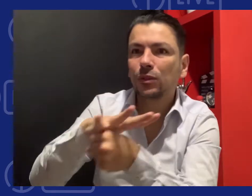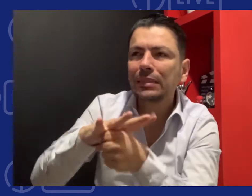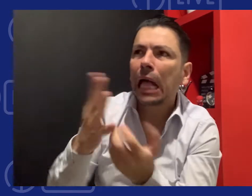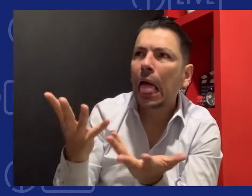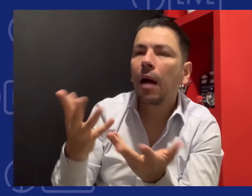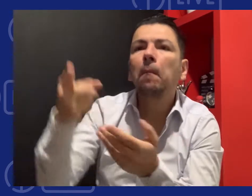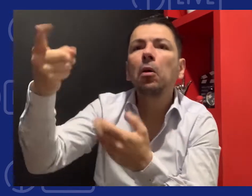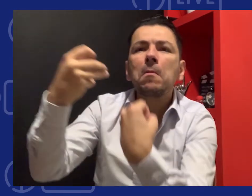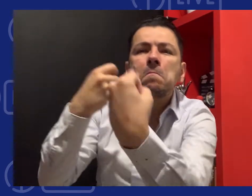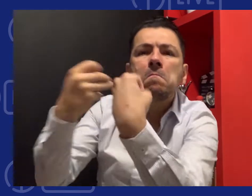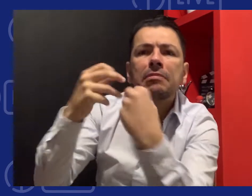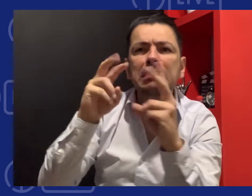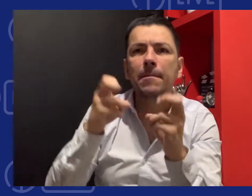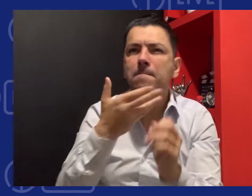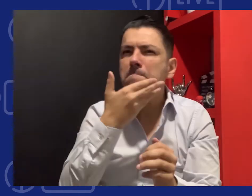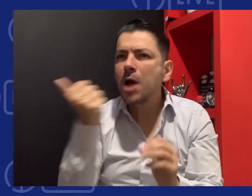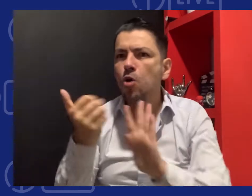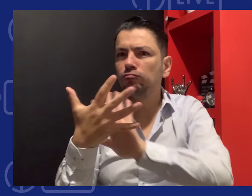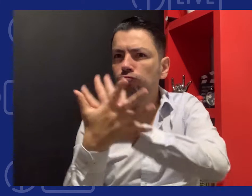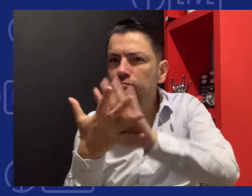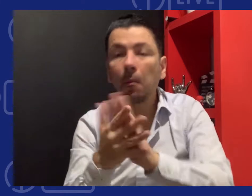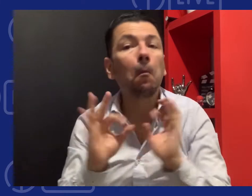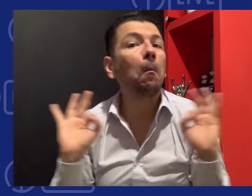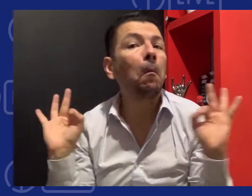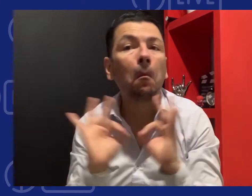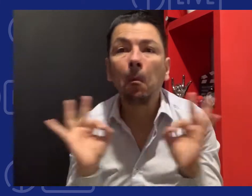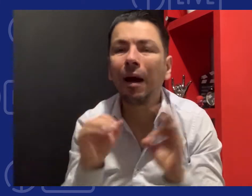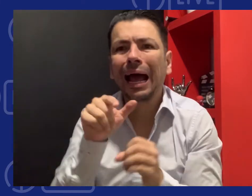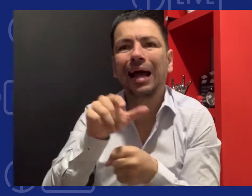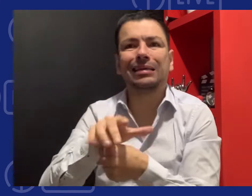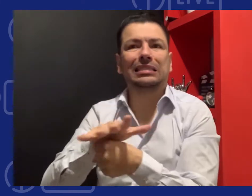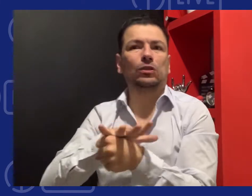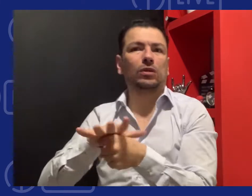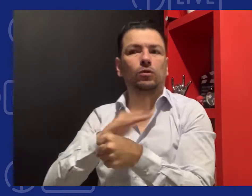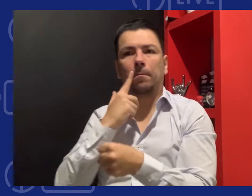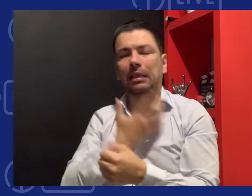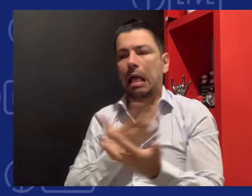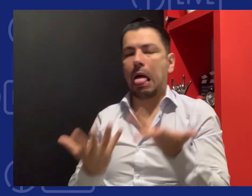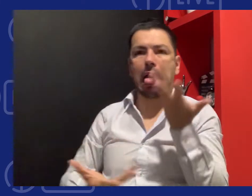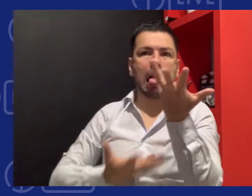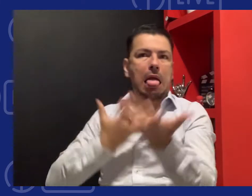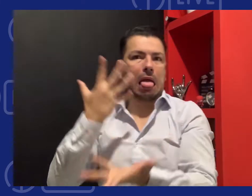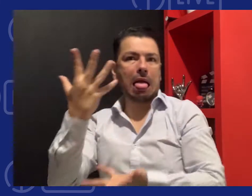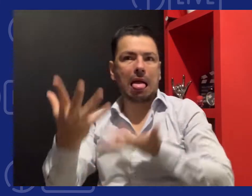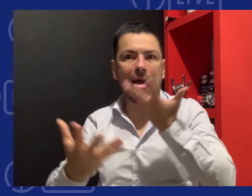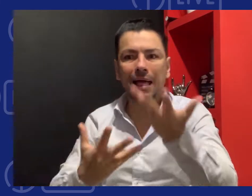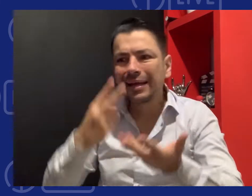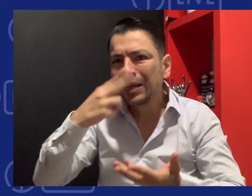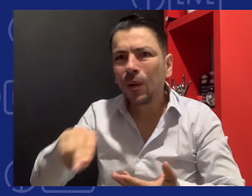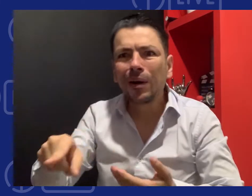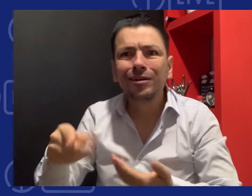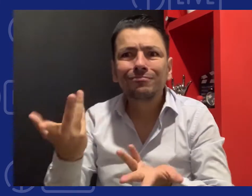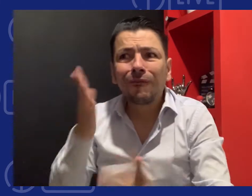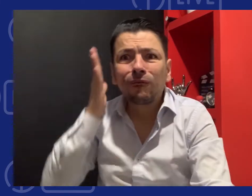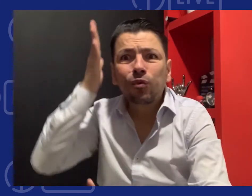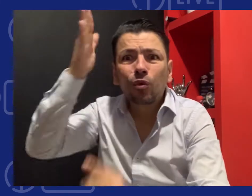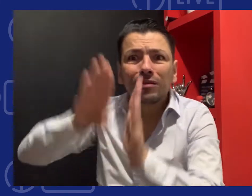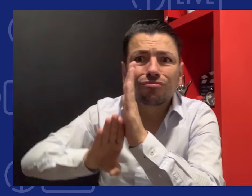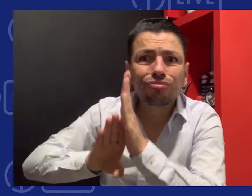obligan a tomar medidas como el implante coclear. Pero no hay información en cuanto a la lengua de señas. Eso es lo que pasa con los padres